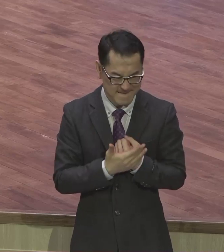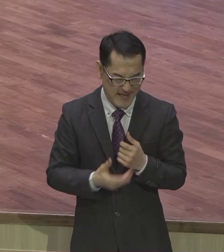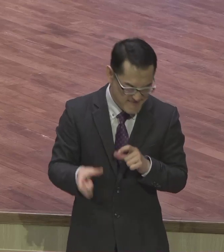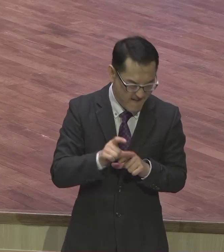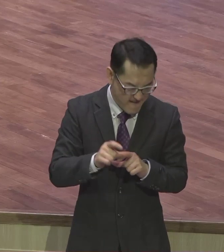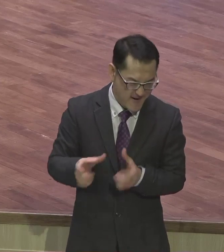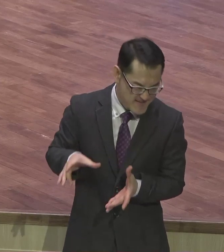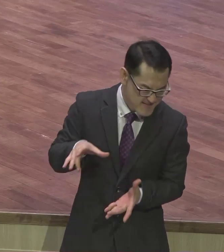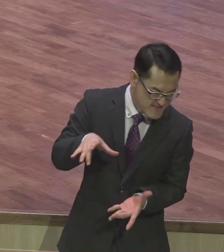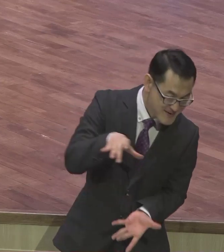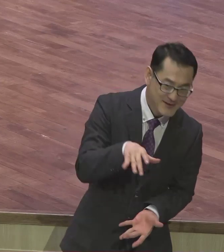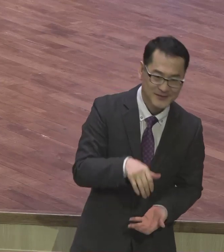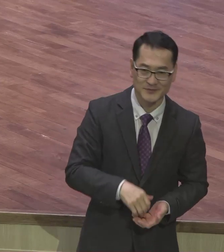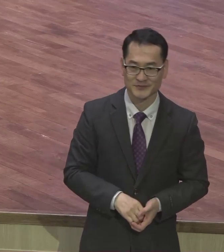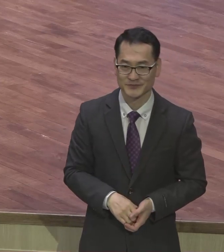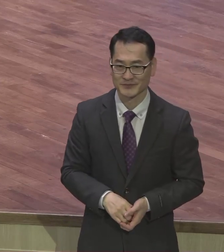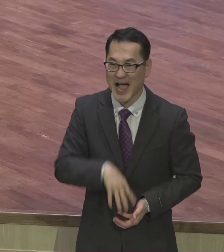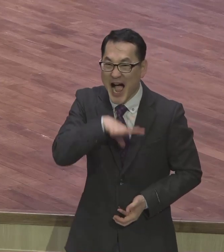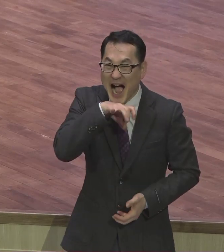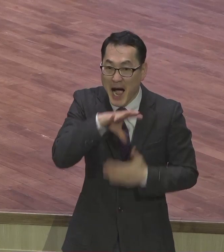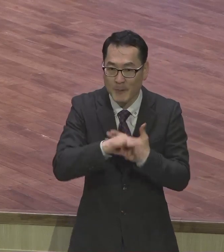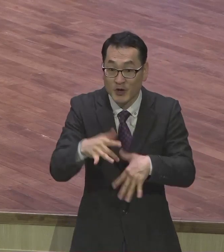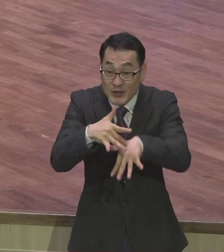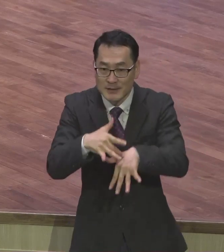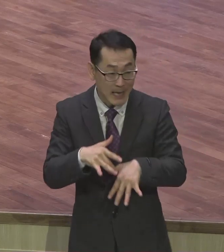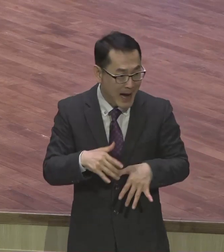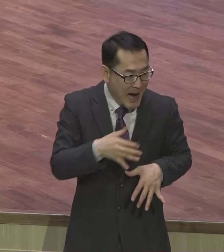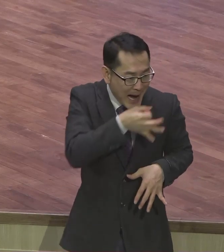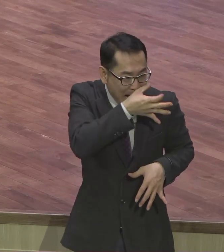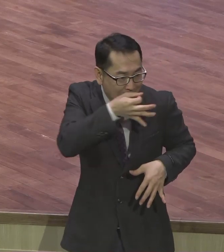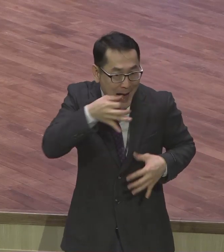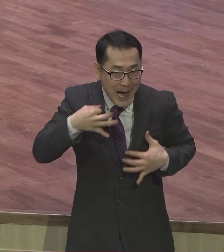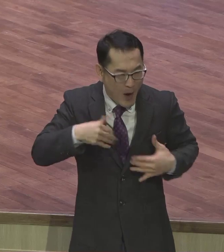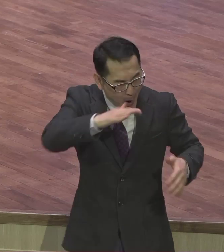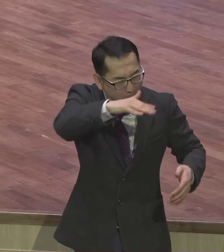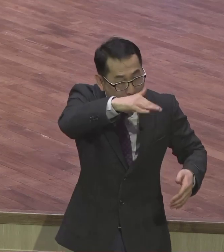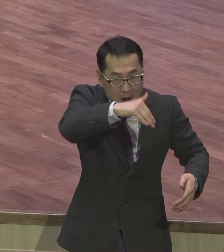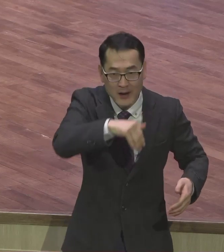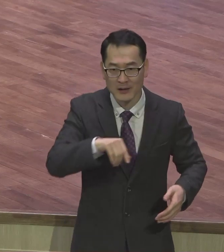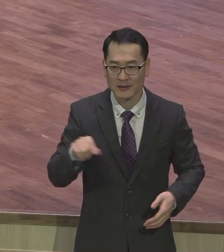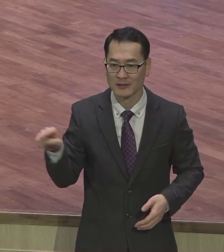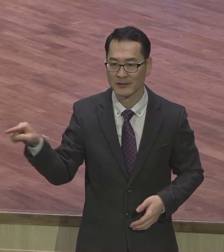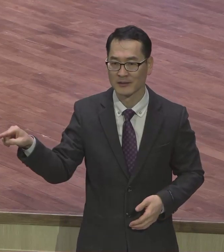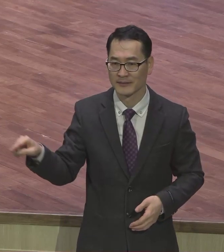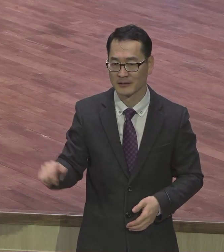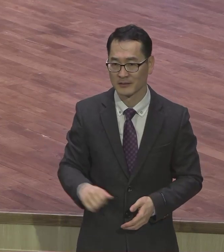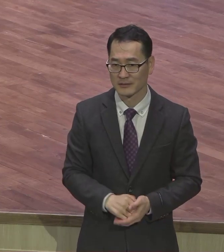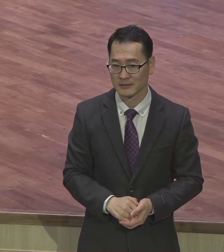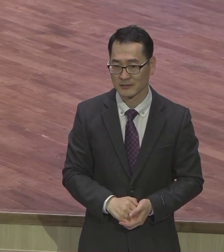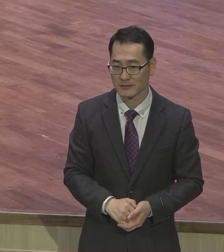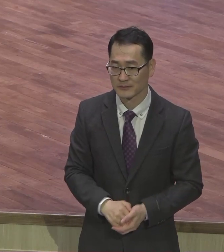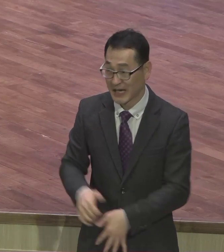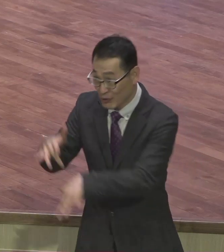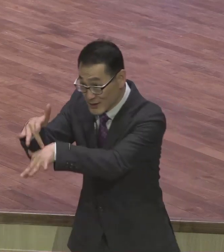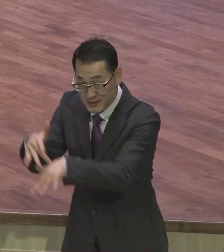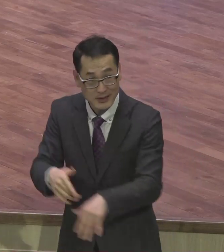불평하면 귀신이 반응한다 반응한다니까요. 어느 도움을 받기 원합니까? 오늘부터 감사가 회복되길 바랍니다.